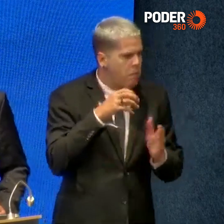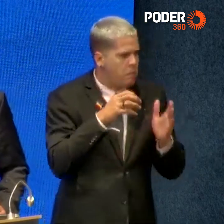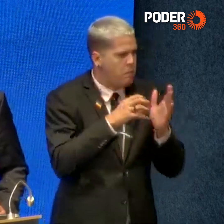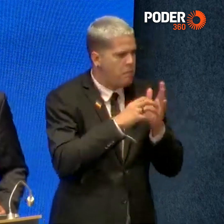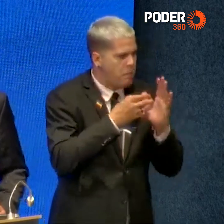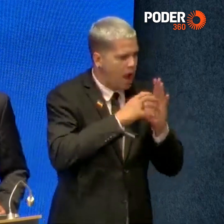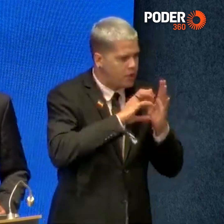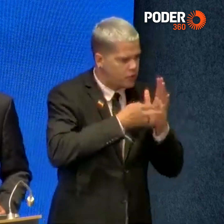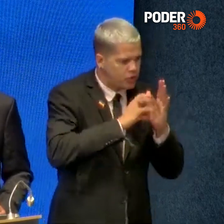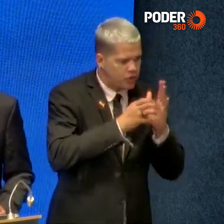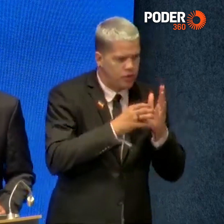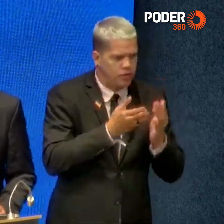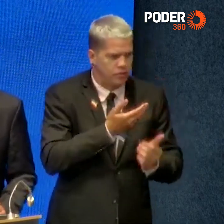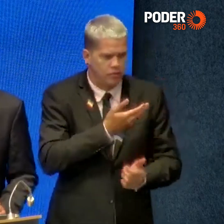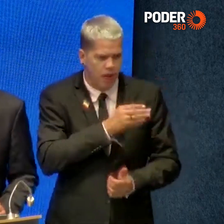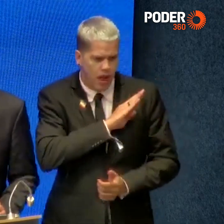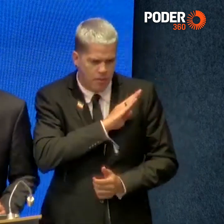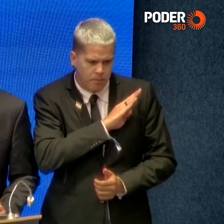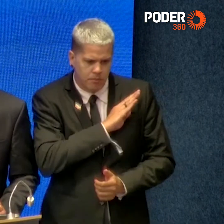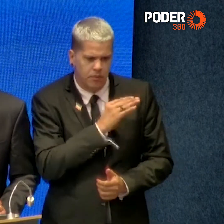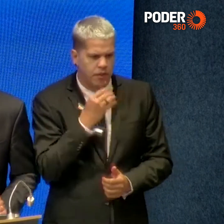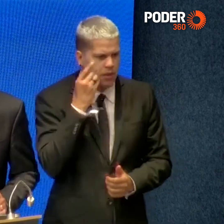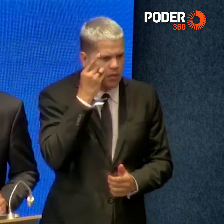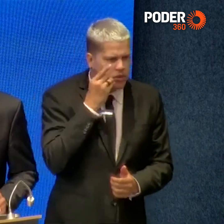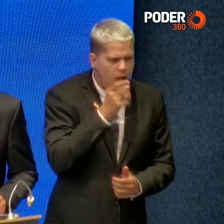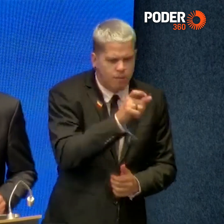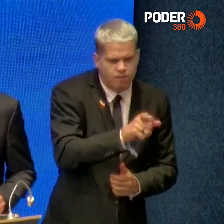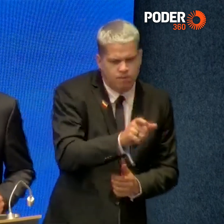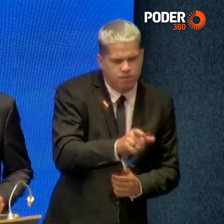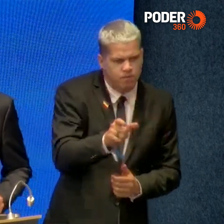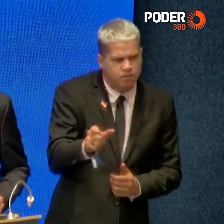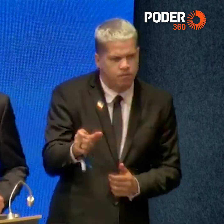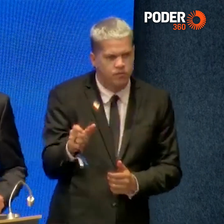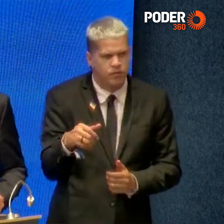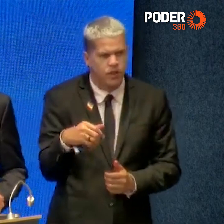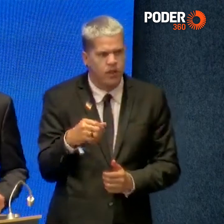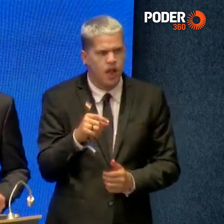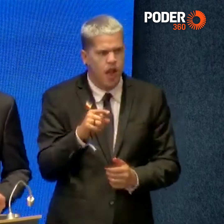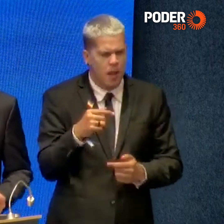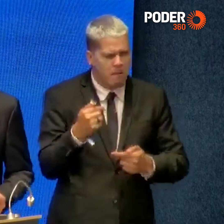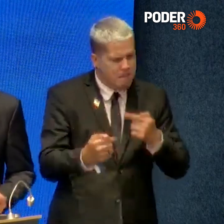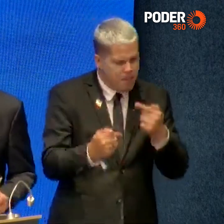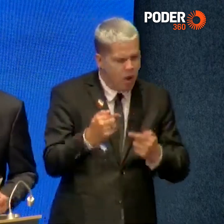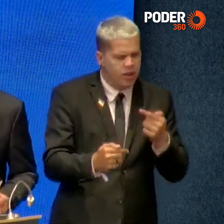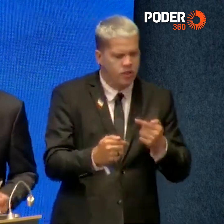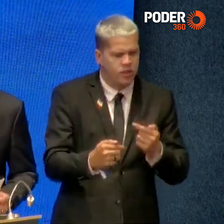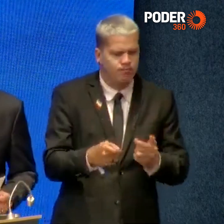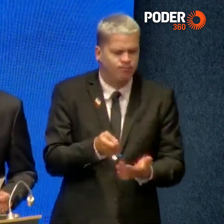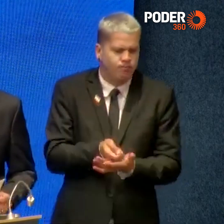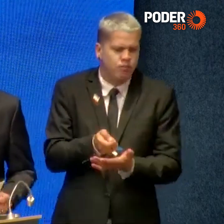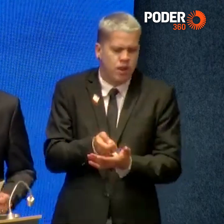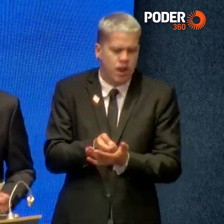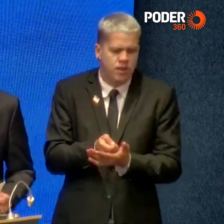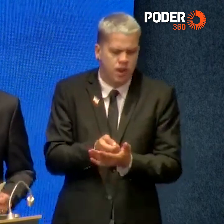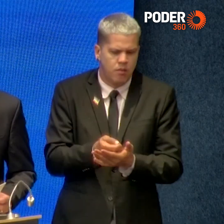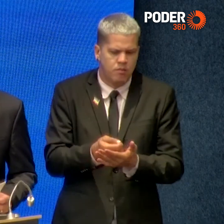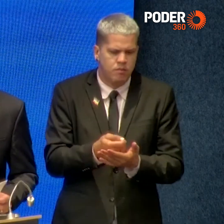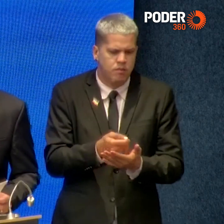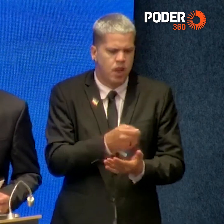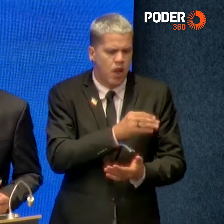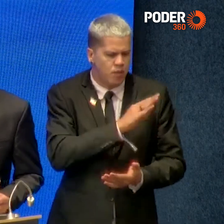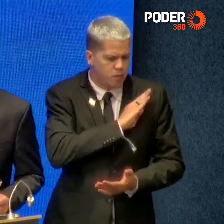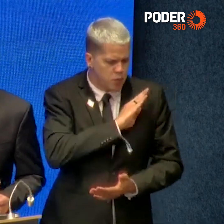colegas parlamentares. Nossa missão, ela é política. Políticas e colegas,